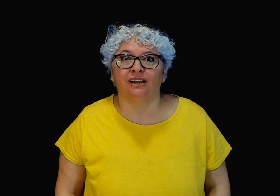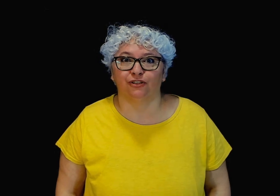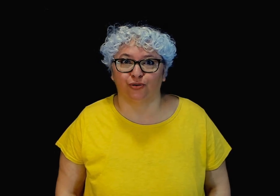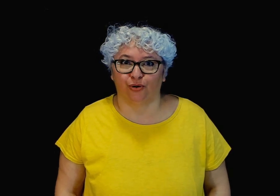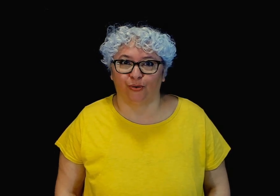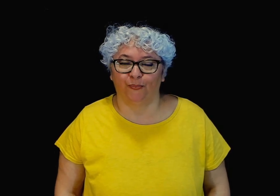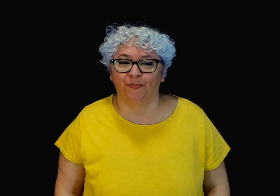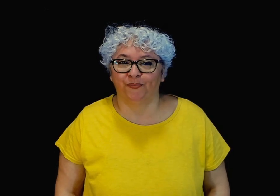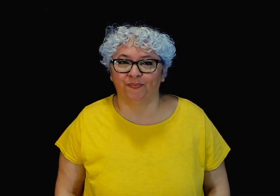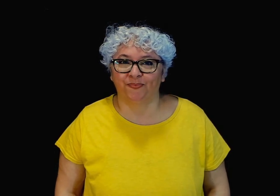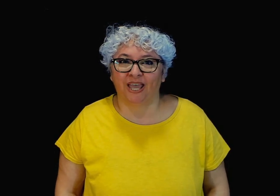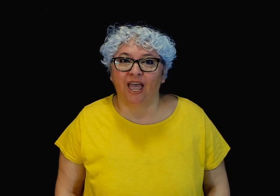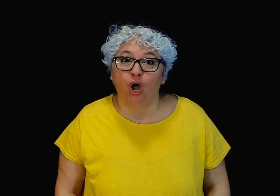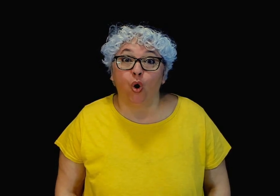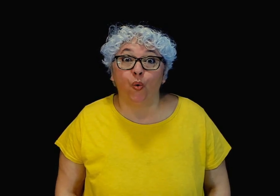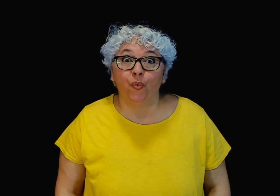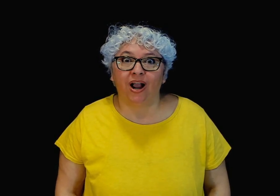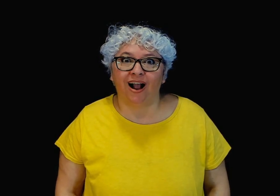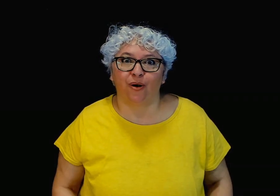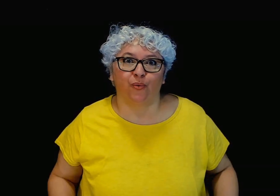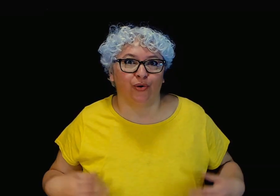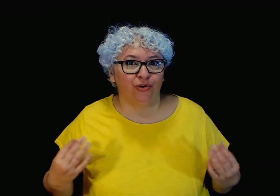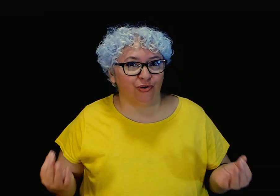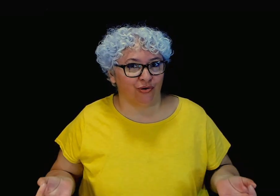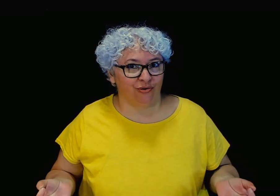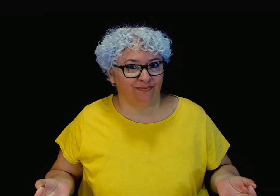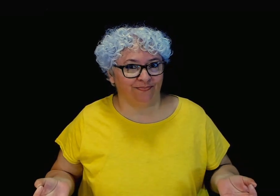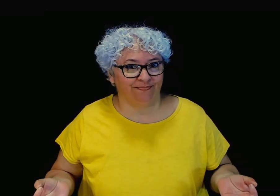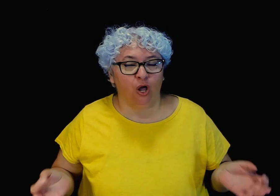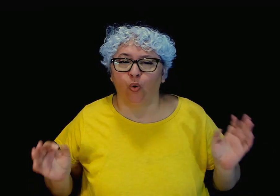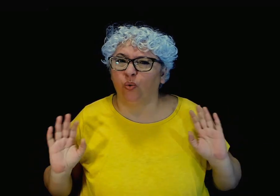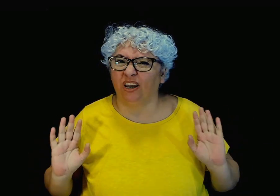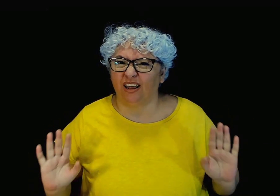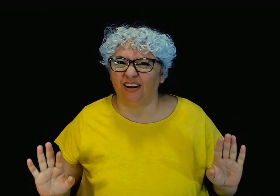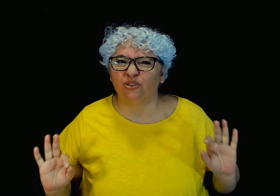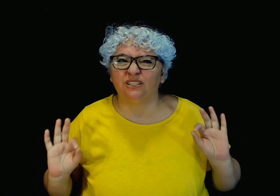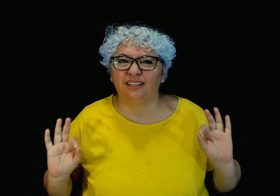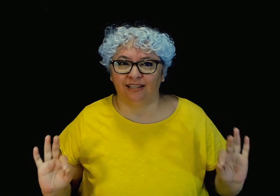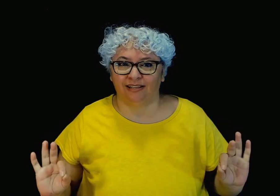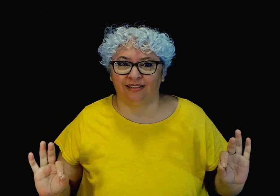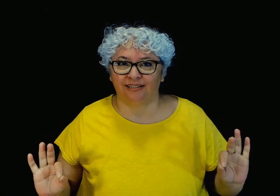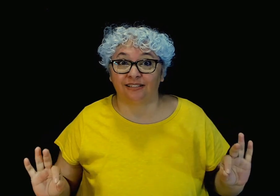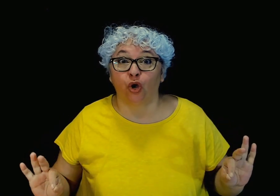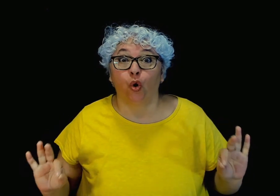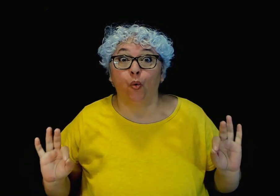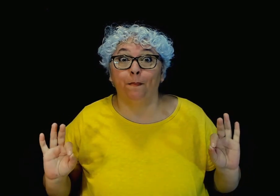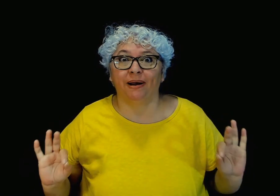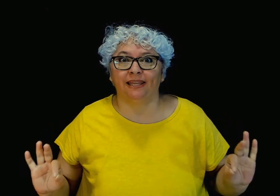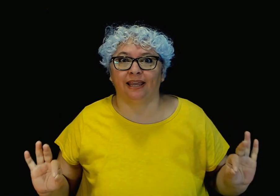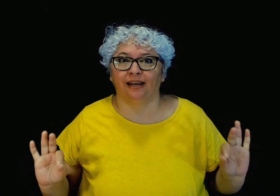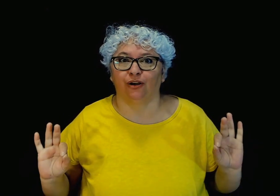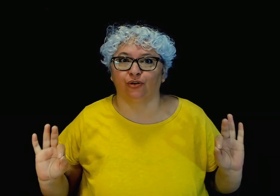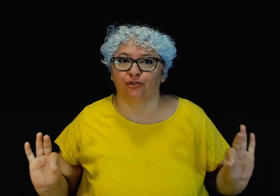cachorro un canguro llorón un enano sin dientes un pañal con